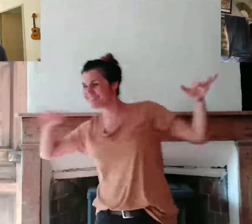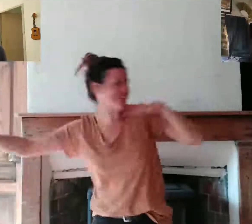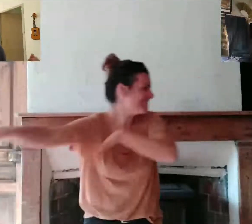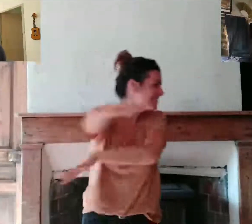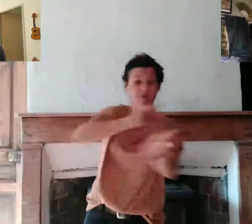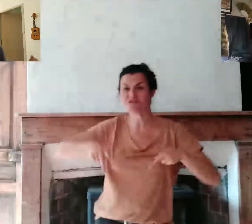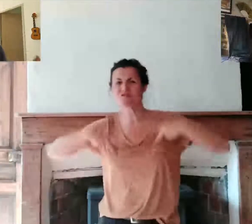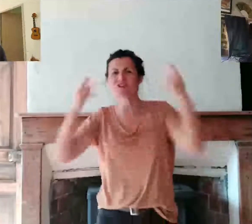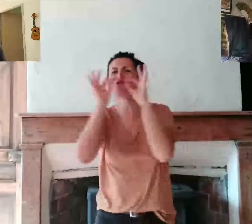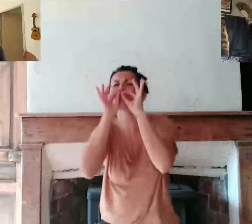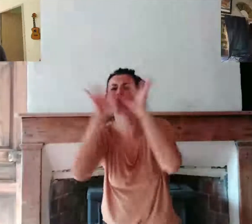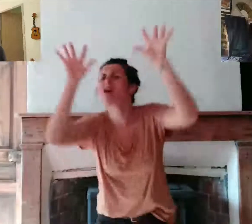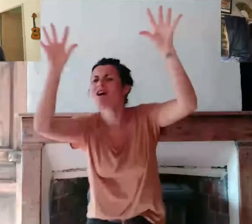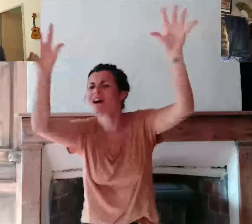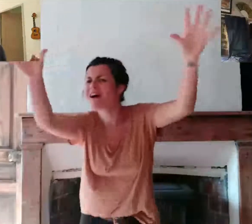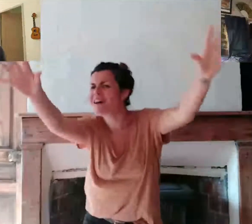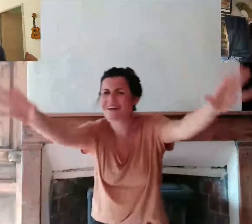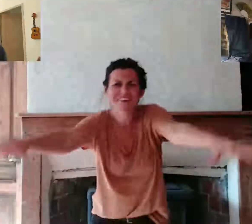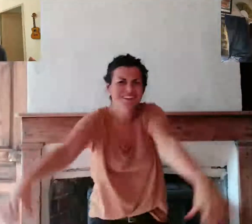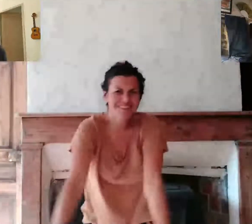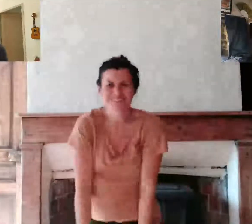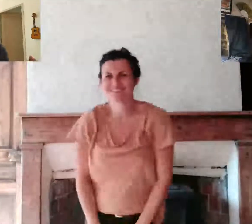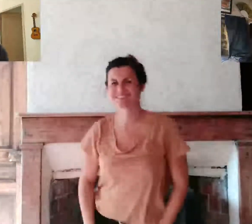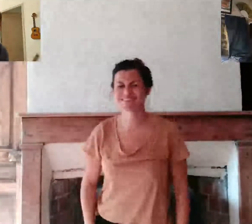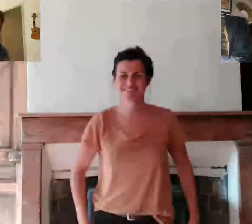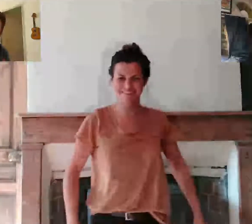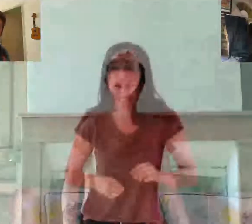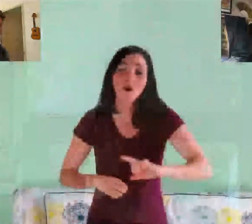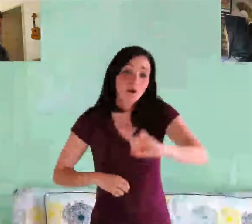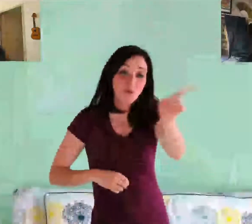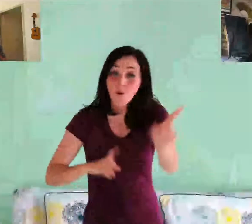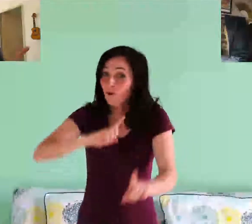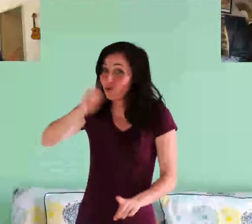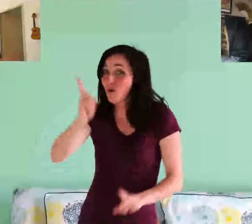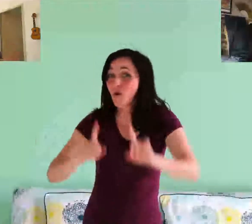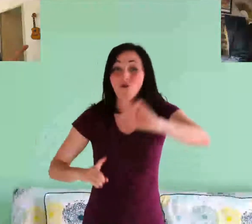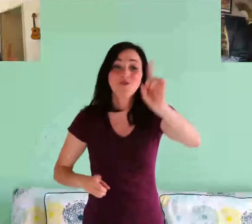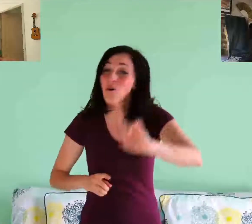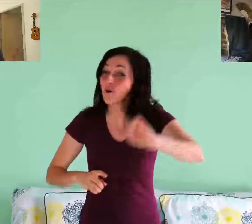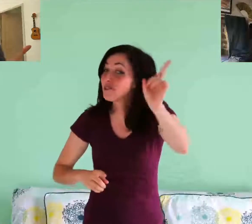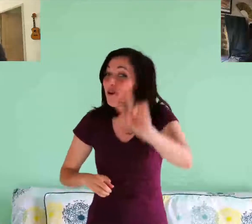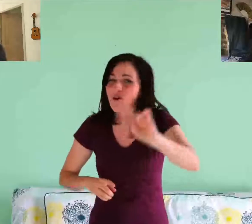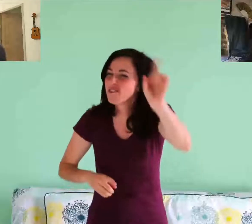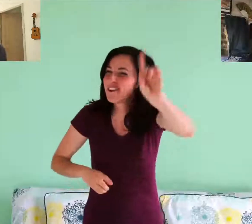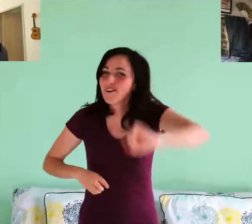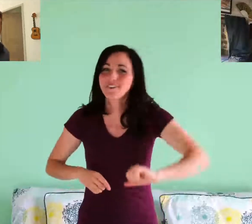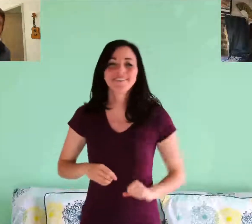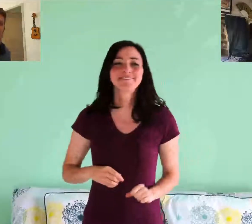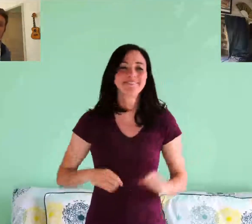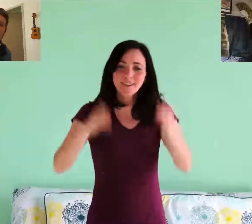est une merveille Non, non, non, non, non, non